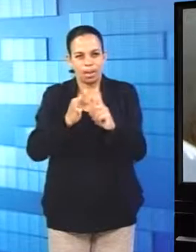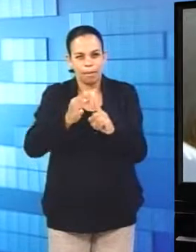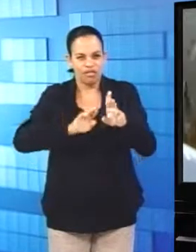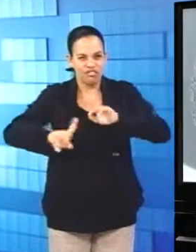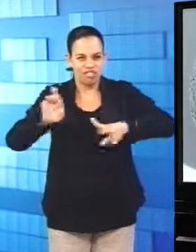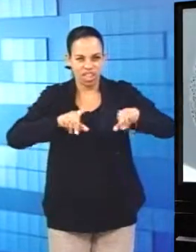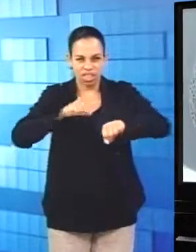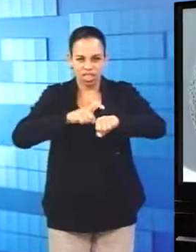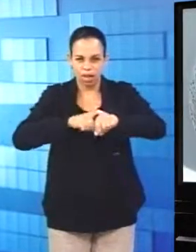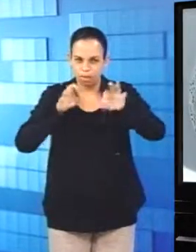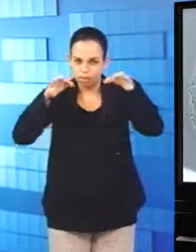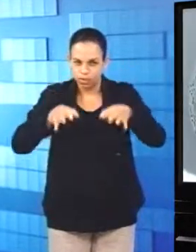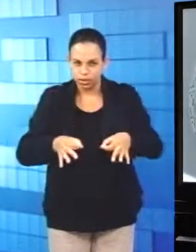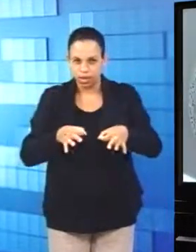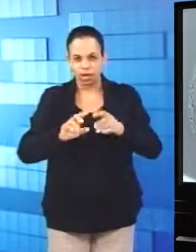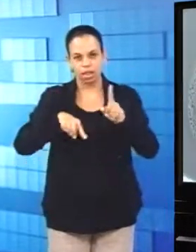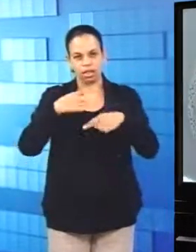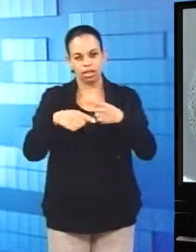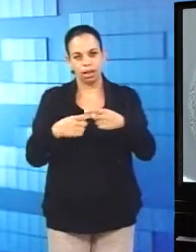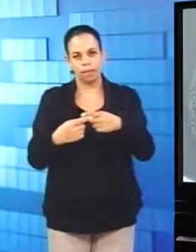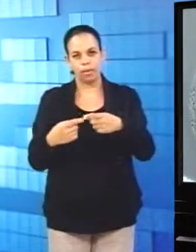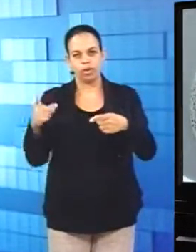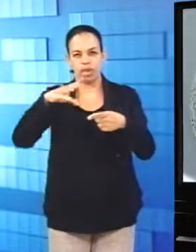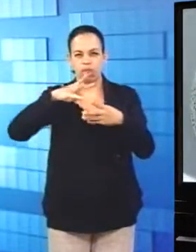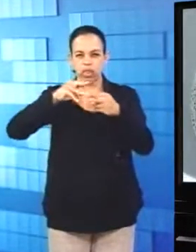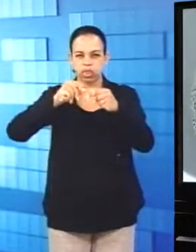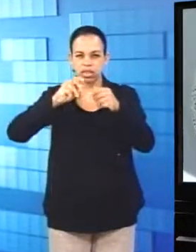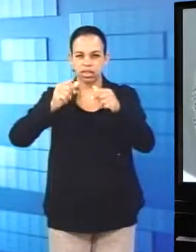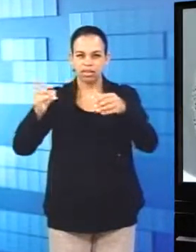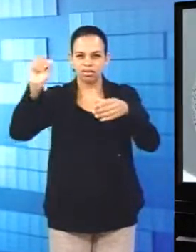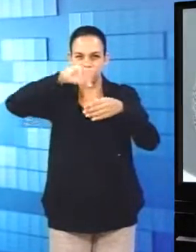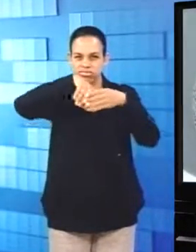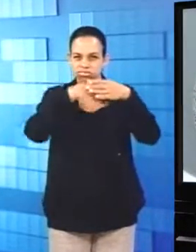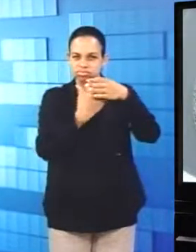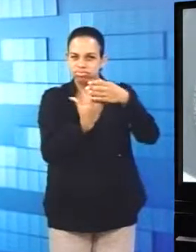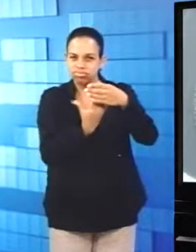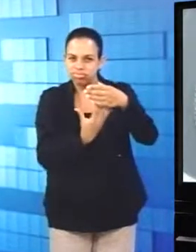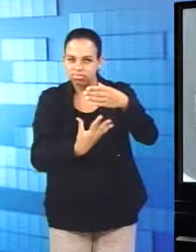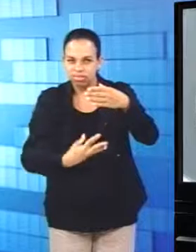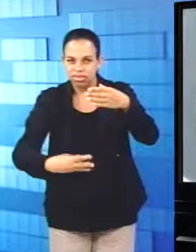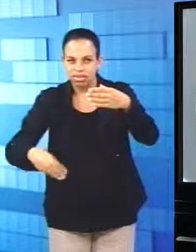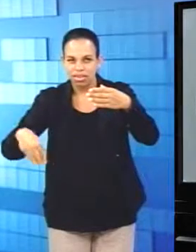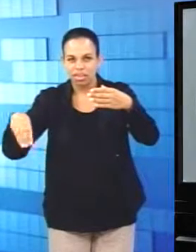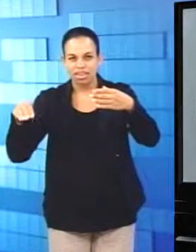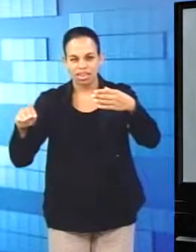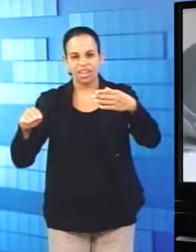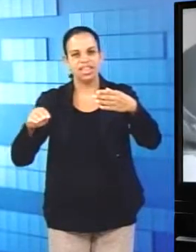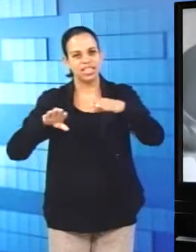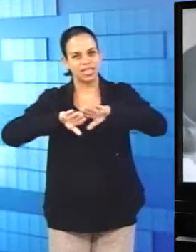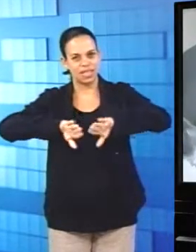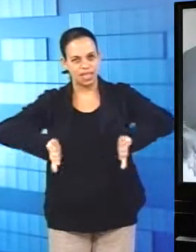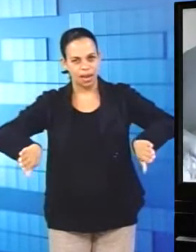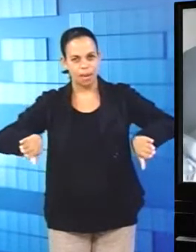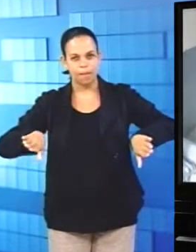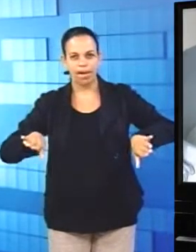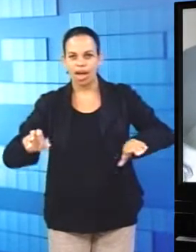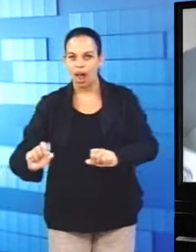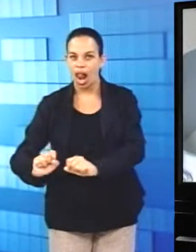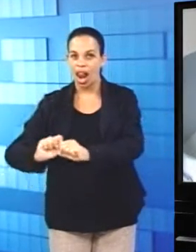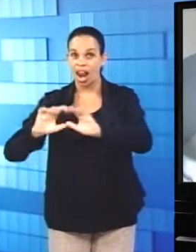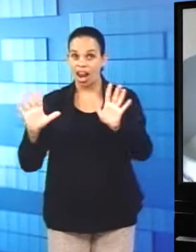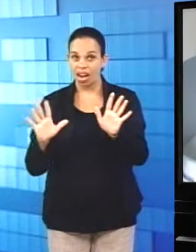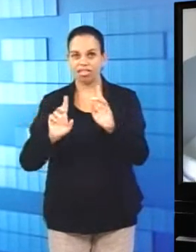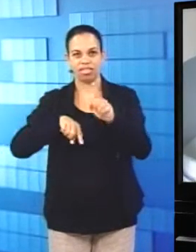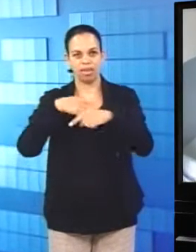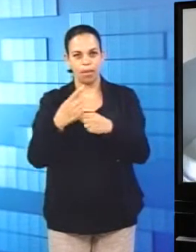determinado. Depois, separam o líquido do bagaço em um processo de filtragem e clarificação. Já na fervura,